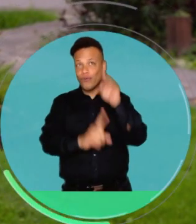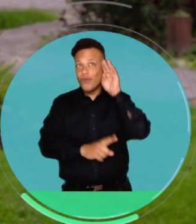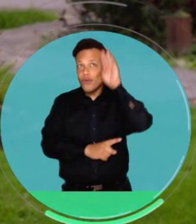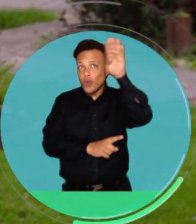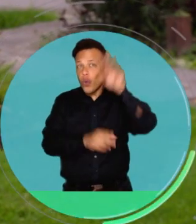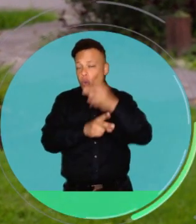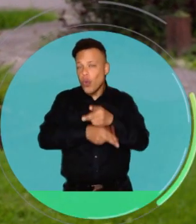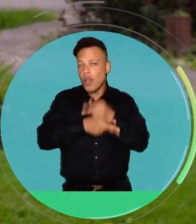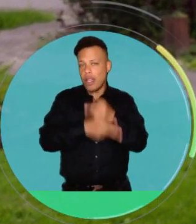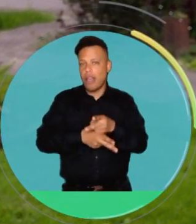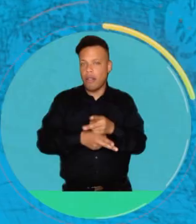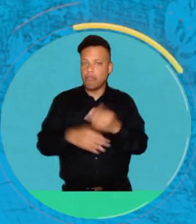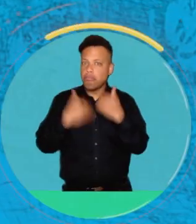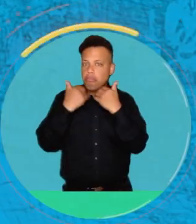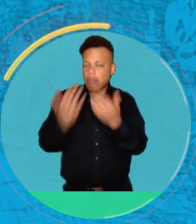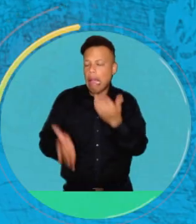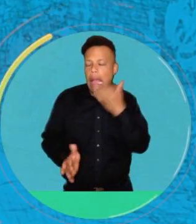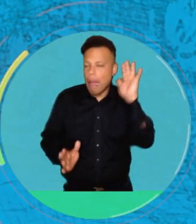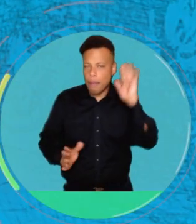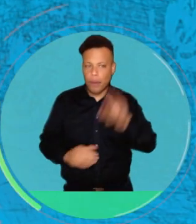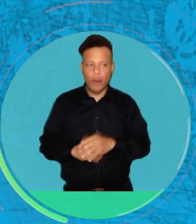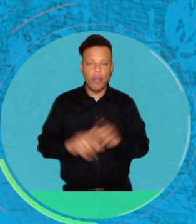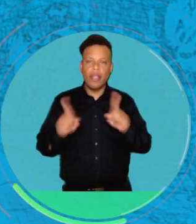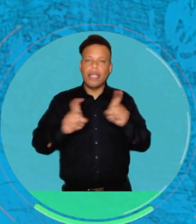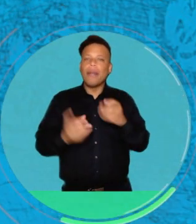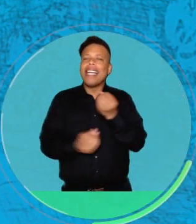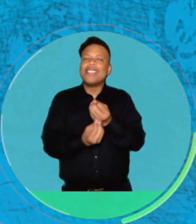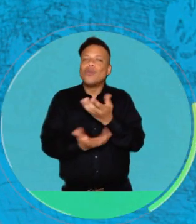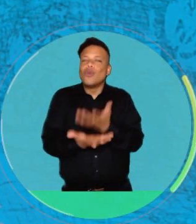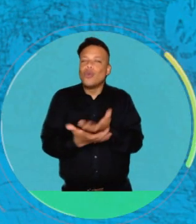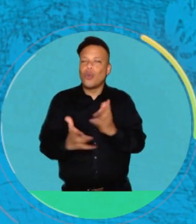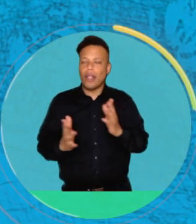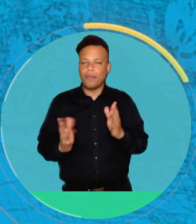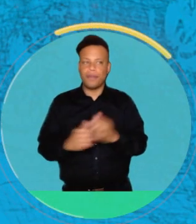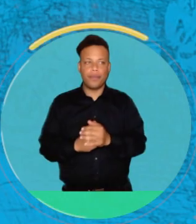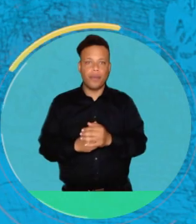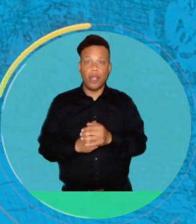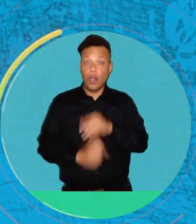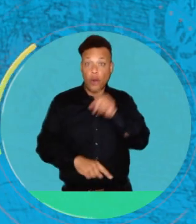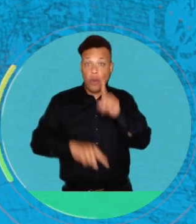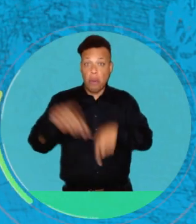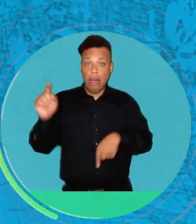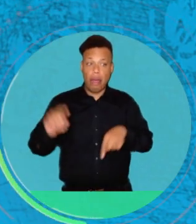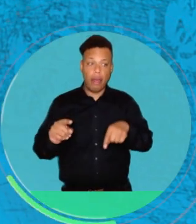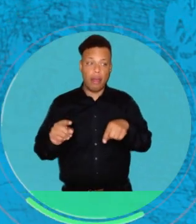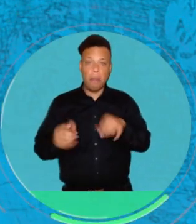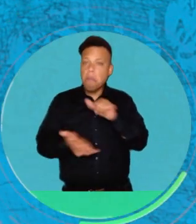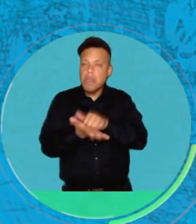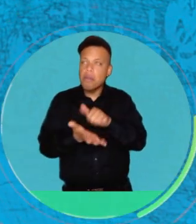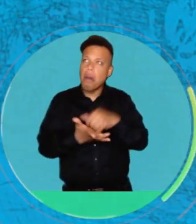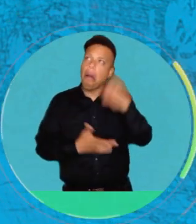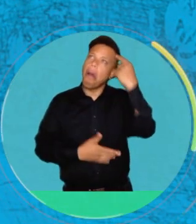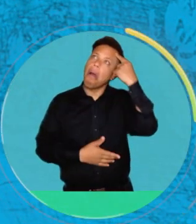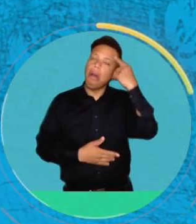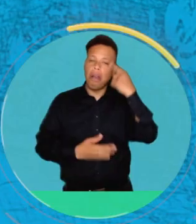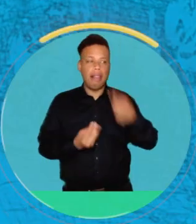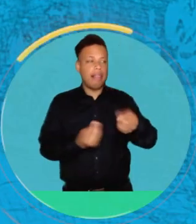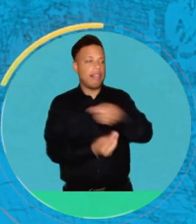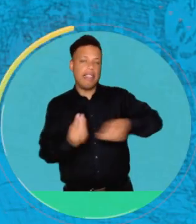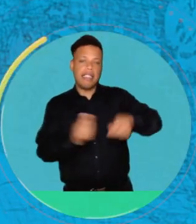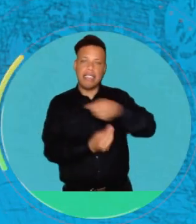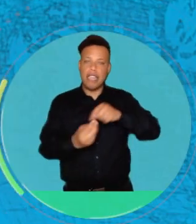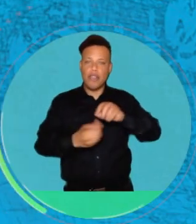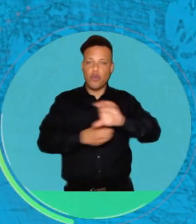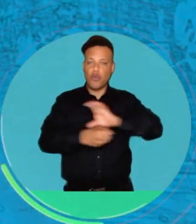a esto. Entonces ya por lo menos... No sé, un ejemplo que se me ocurre ahorita en temas de infraestructura. Ya no podemos estar pensando